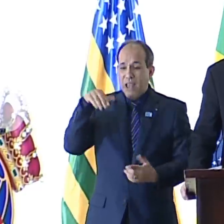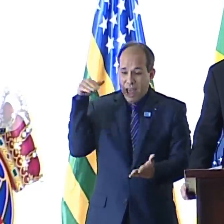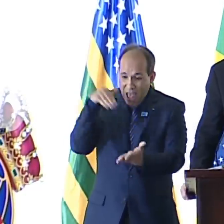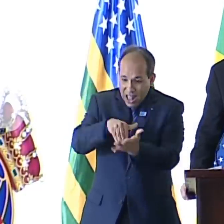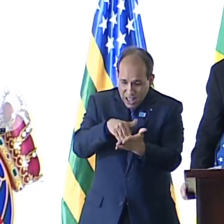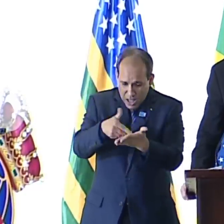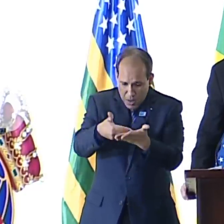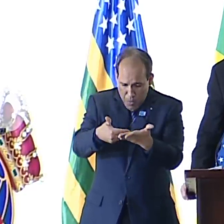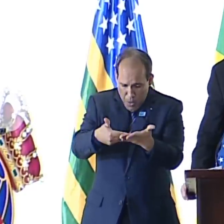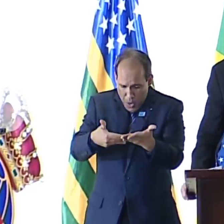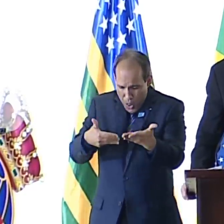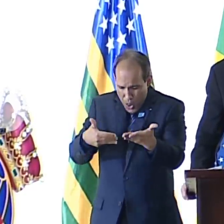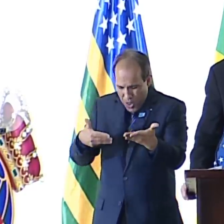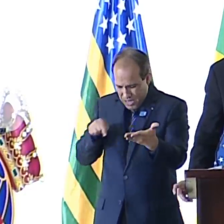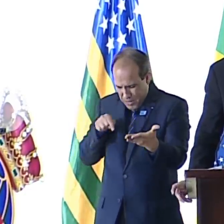da linha.